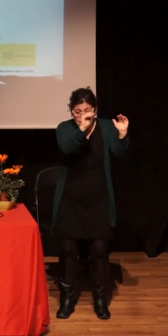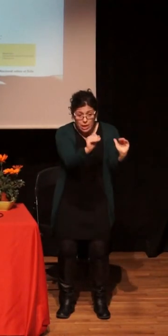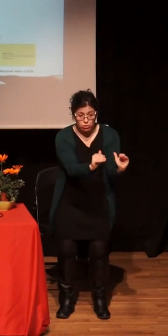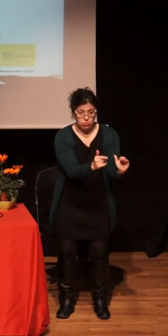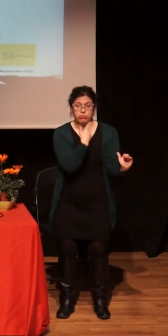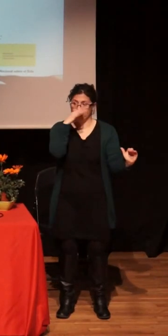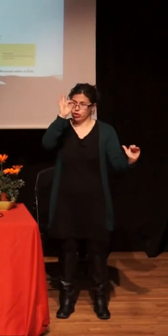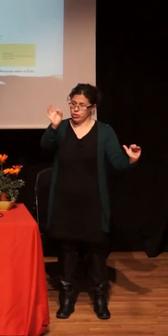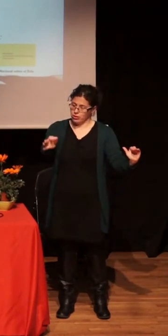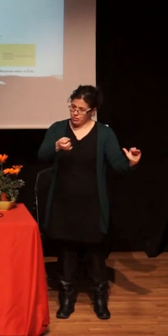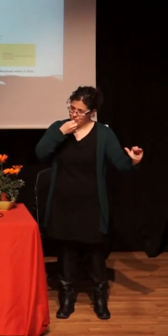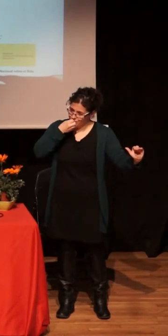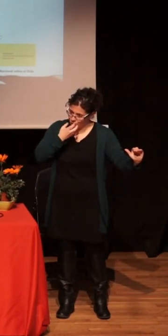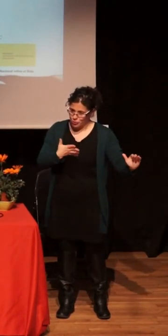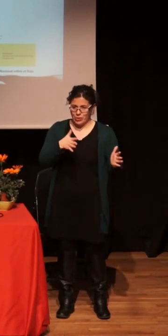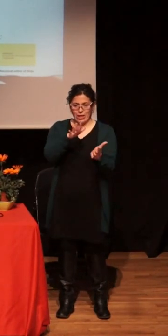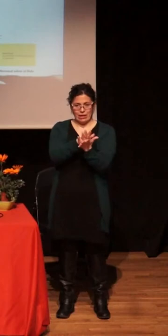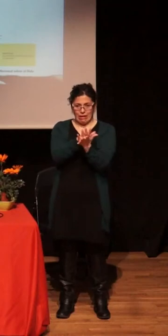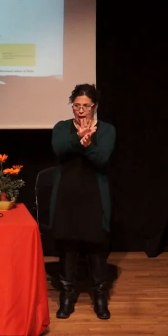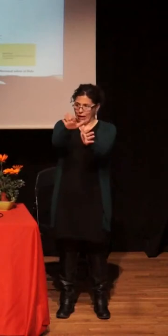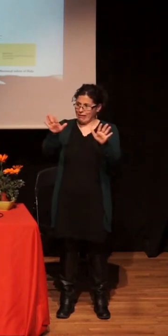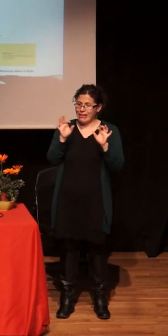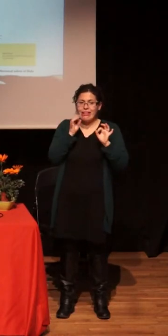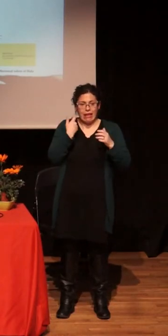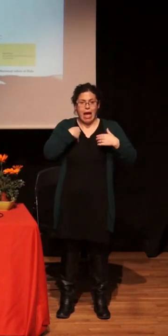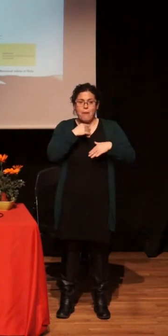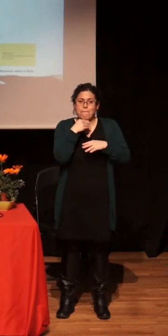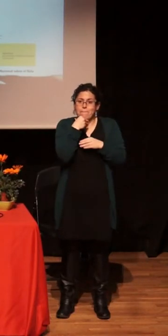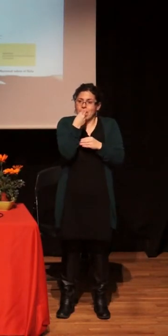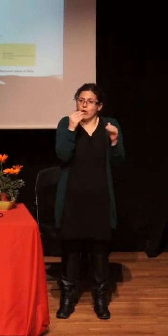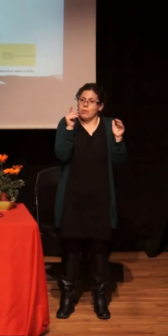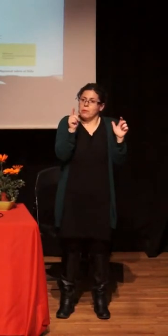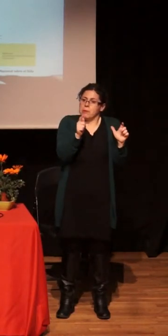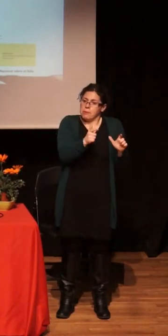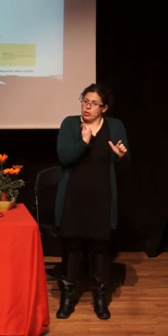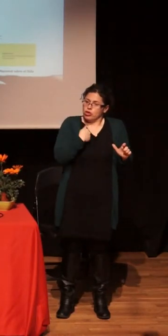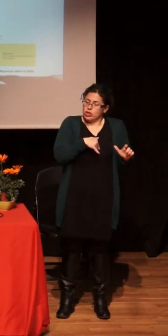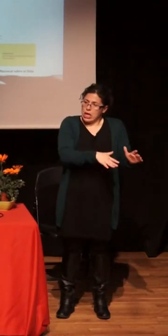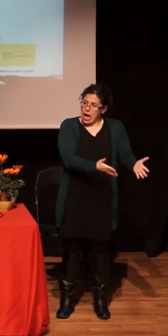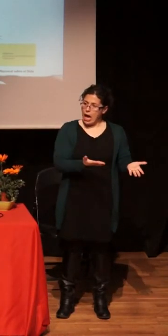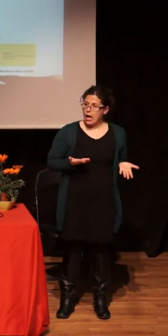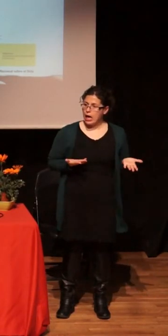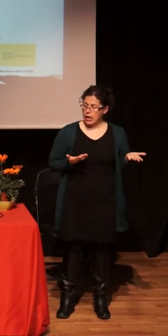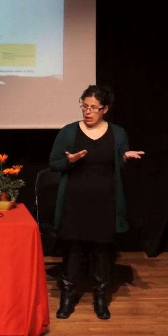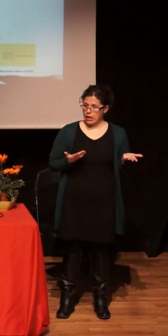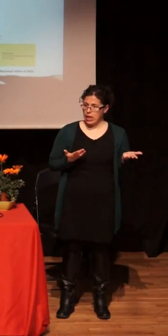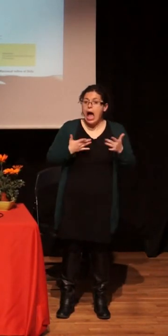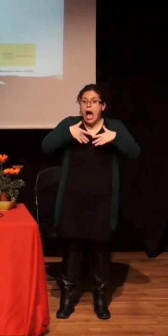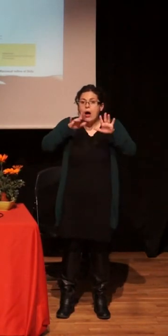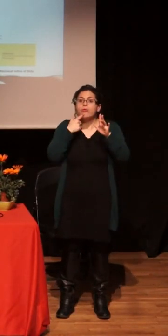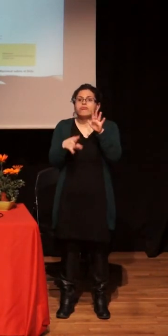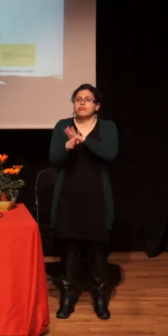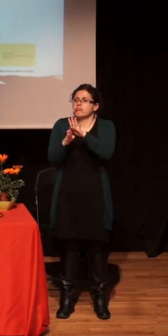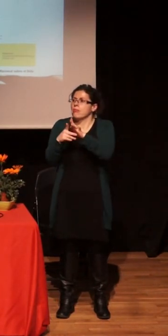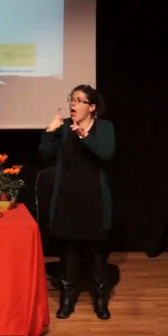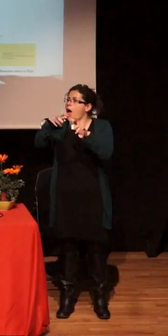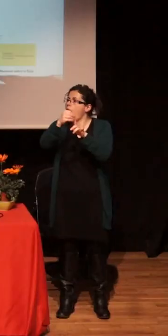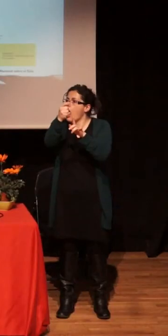Tranquilidad. No, no es así. Bueno, nosotros estamos… Pero es que es muy difícil actuar contra lógica en la medida en que uno acepta esa definición de problemas,